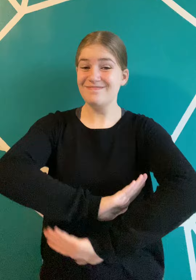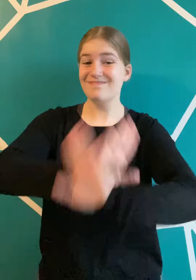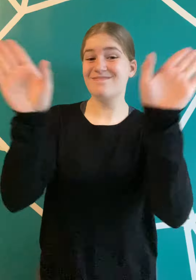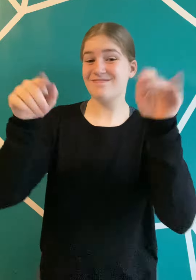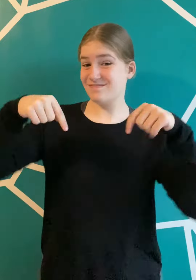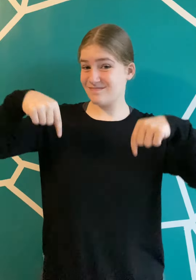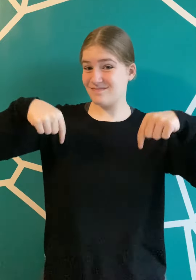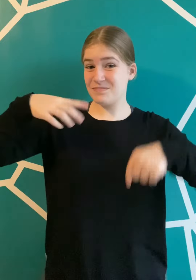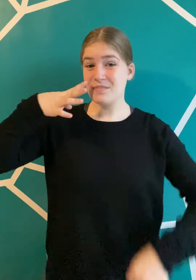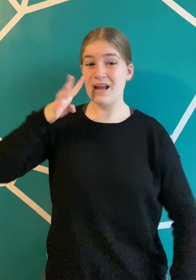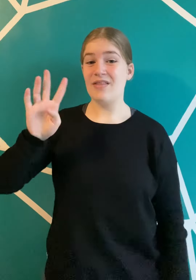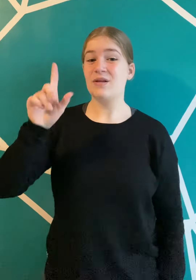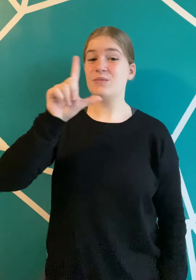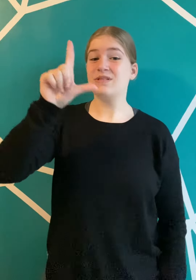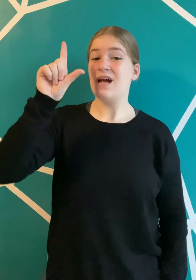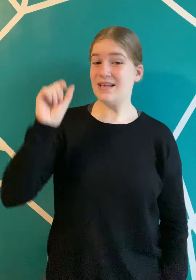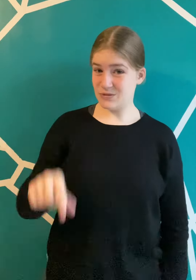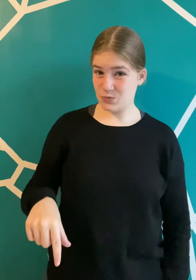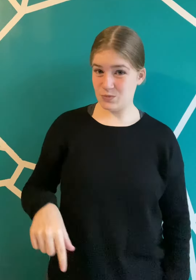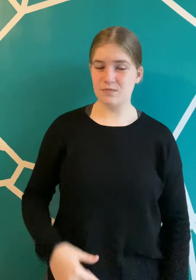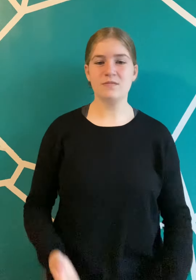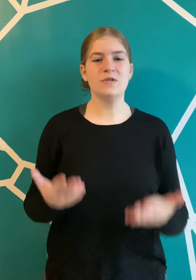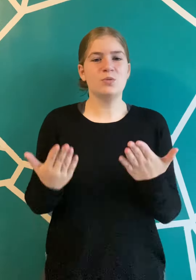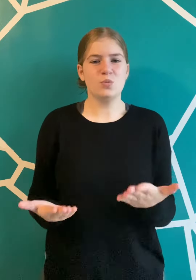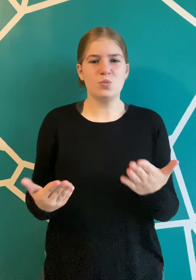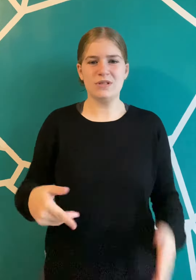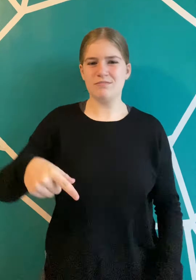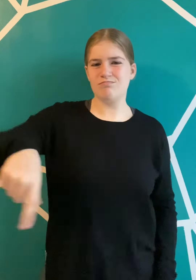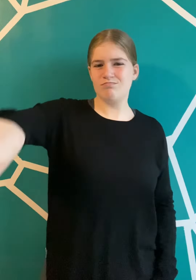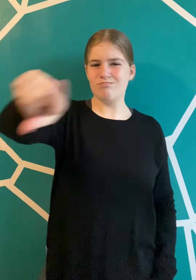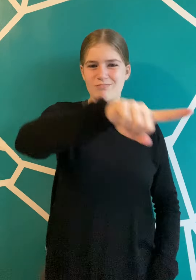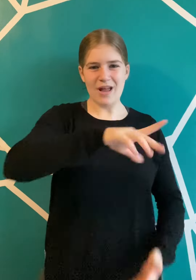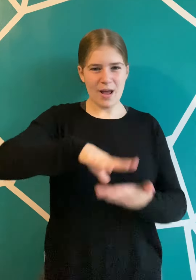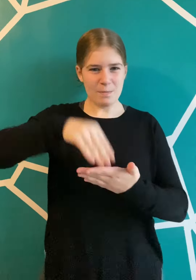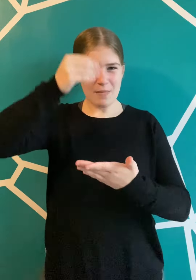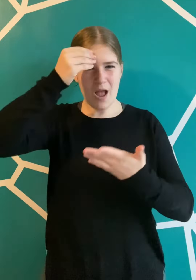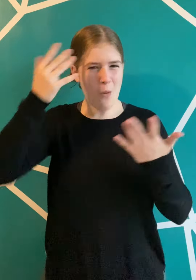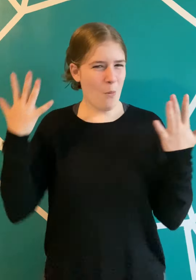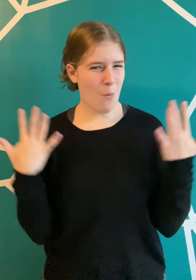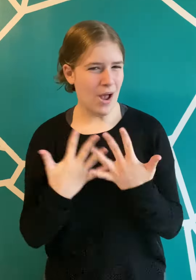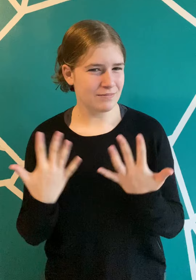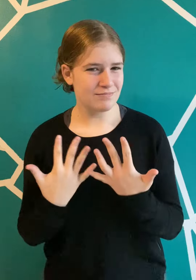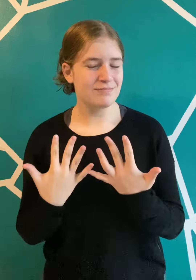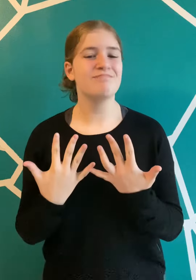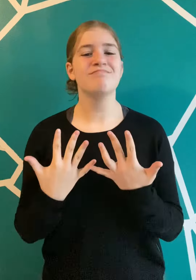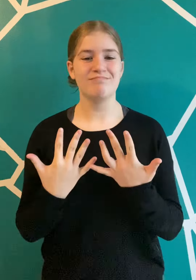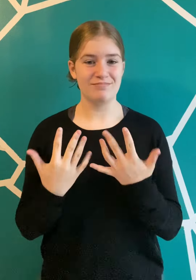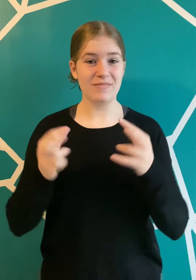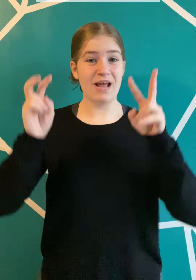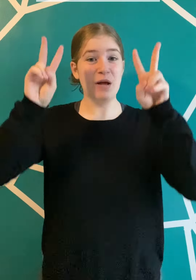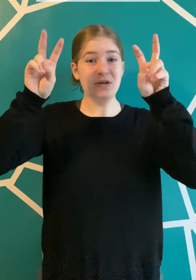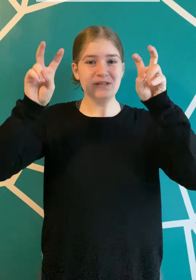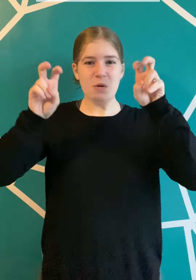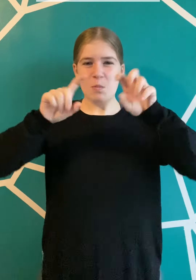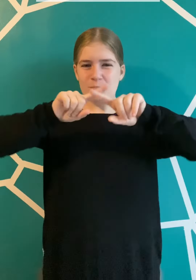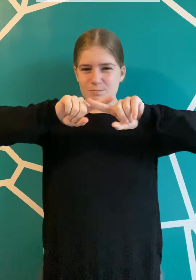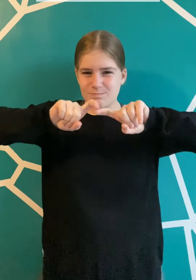Allô! Ici Améliane de lundi LSQ. Aujourd'hui, vous apprenez quoi? Toutes sortes d'expressions